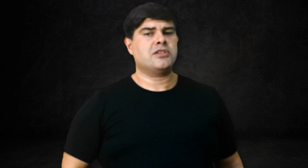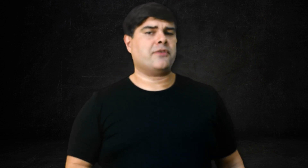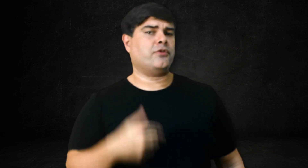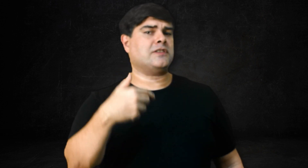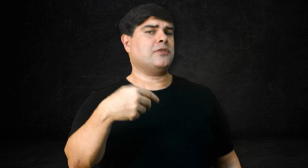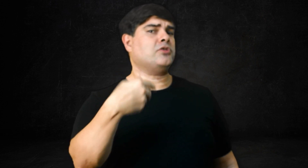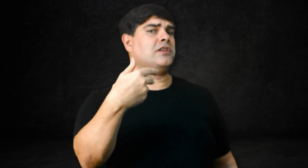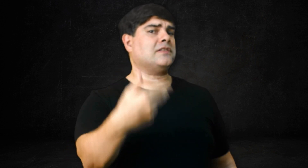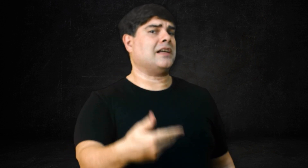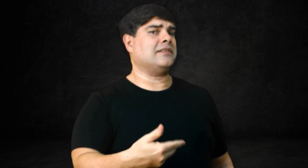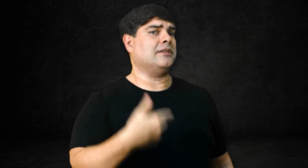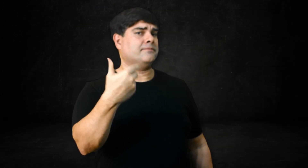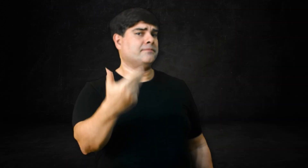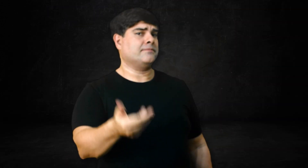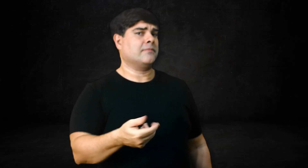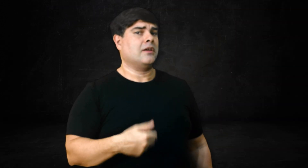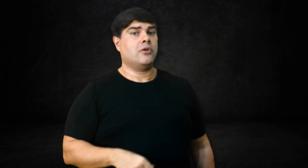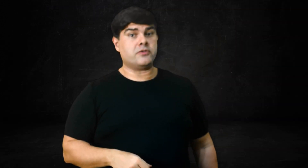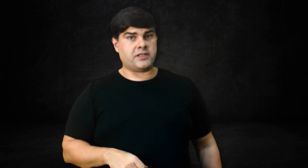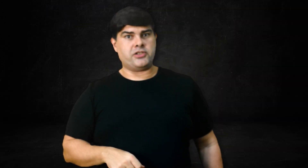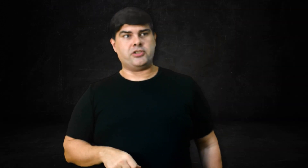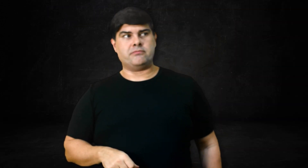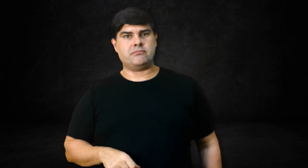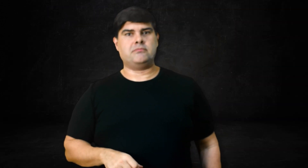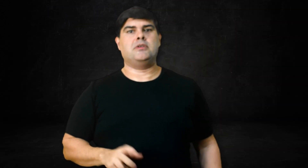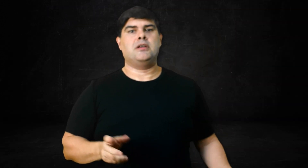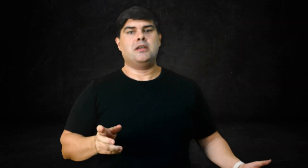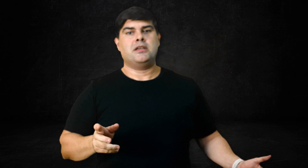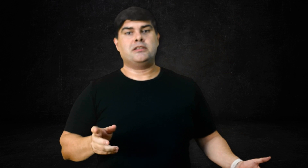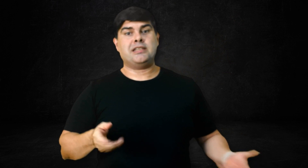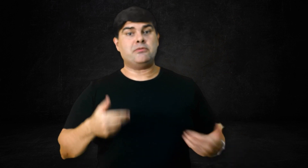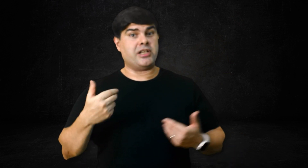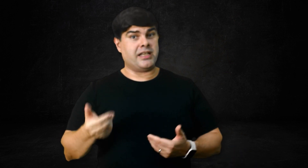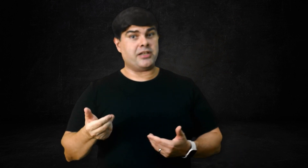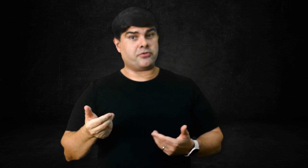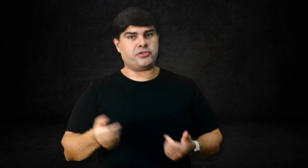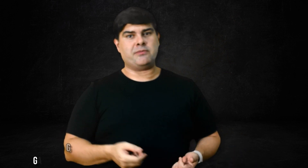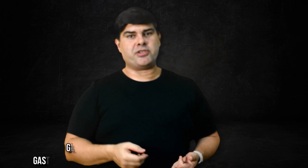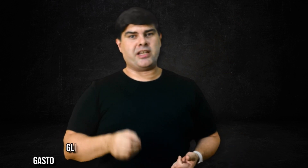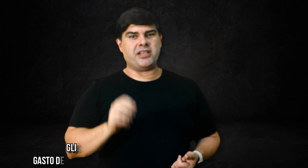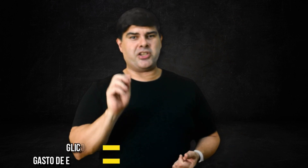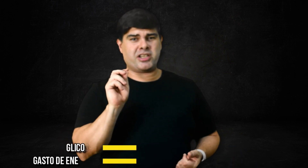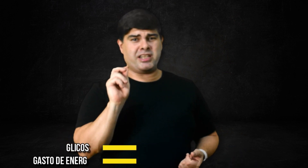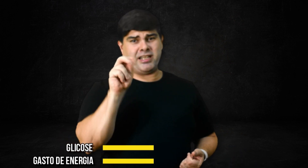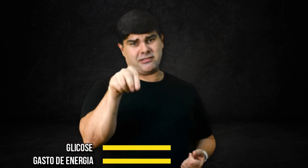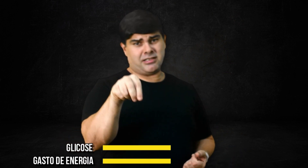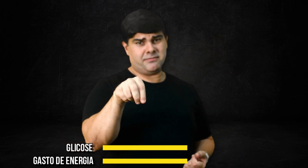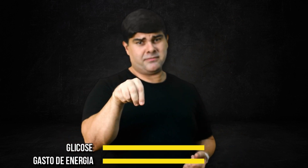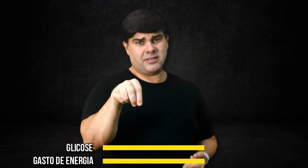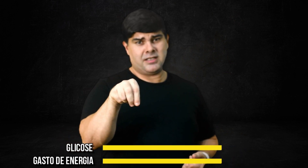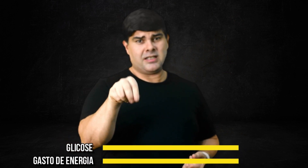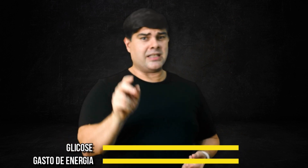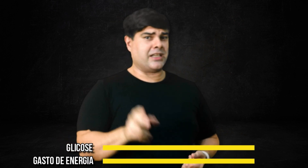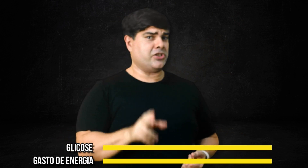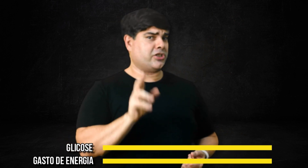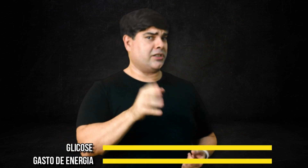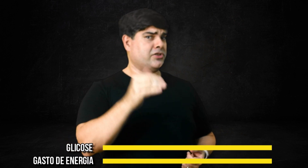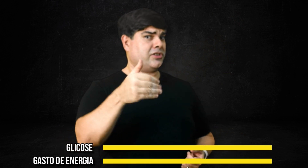já fosse sendo utilizada. Ou seja, em termos genéricos, dizemos que a energia que entra naquele instante de